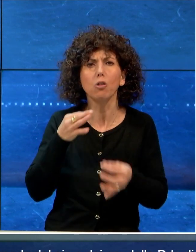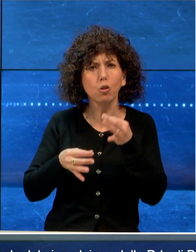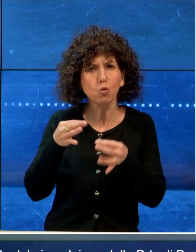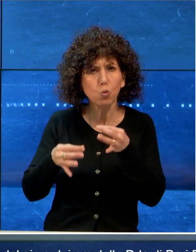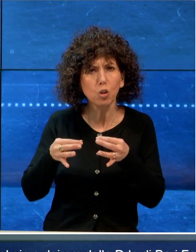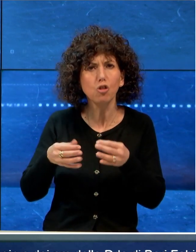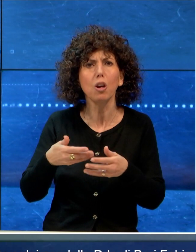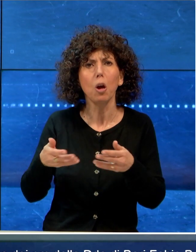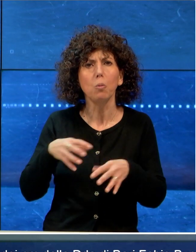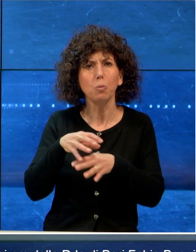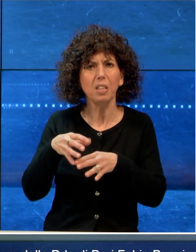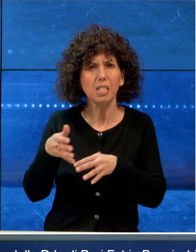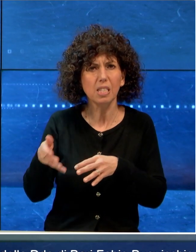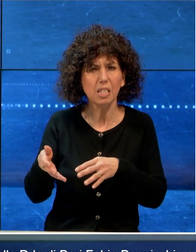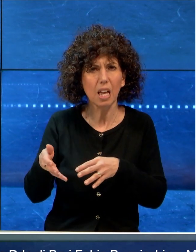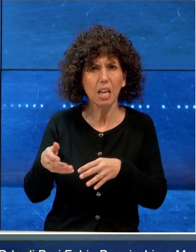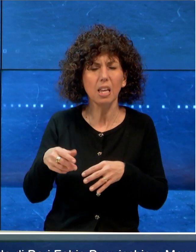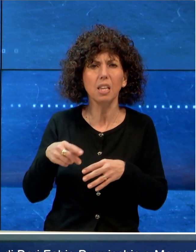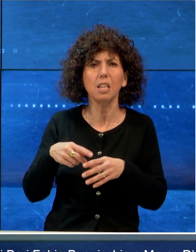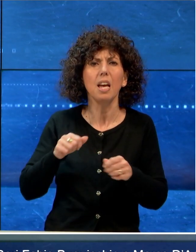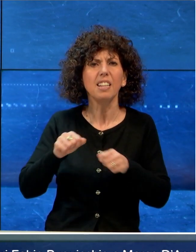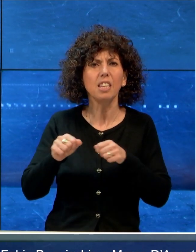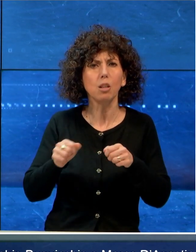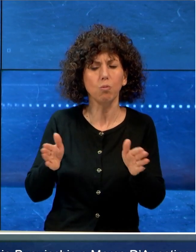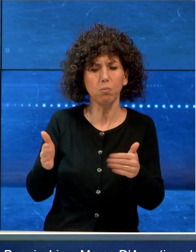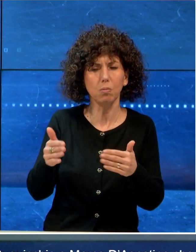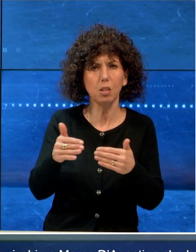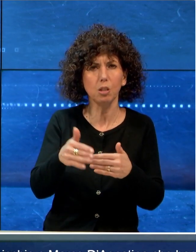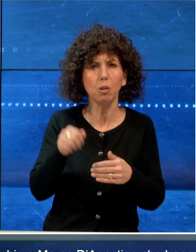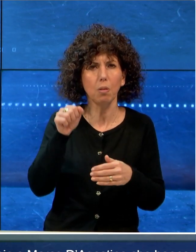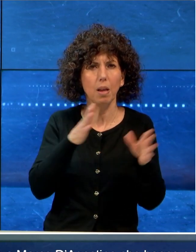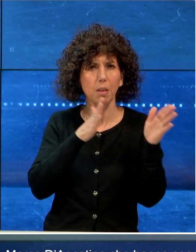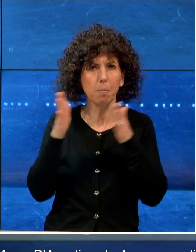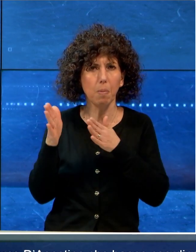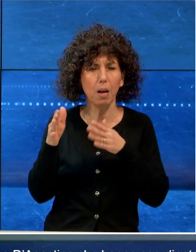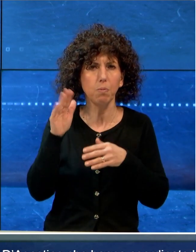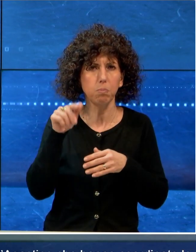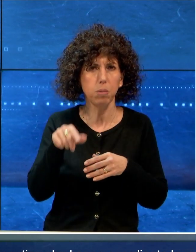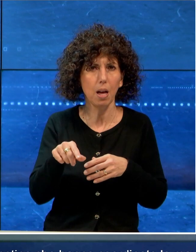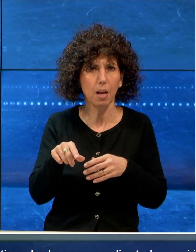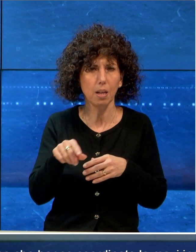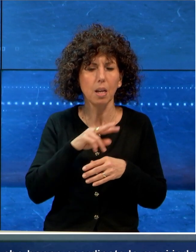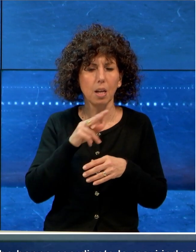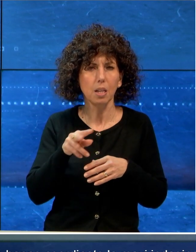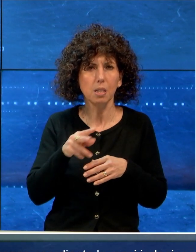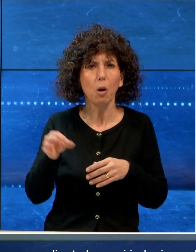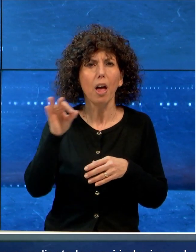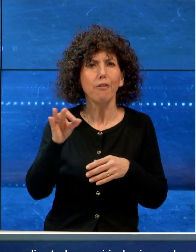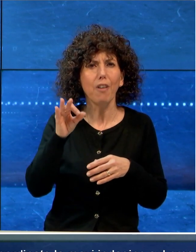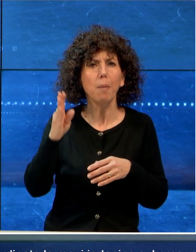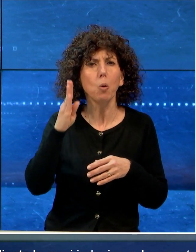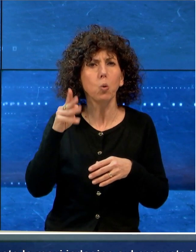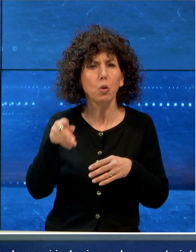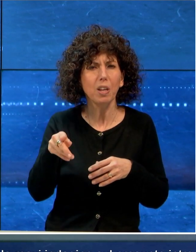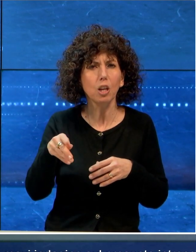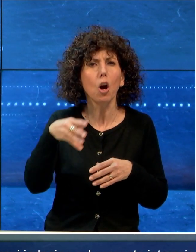ministeri della direzione distrettuale antimafia di Bari, Fabio Buquicchio